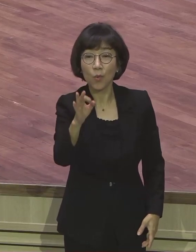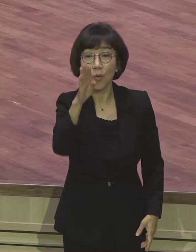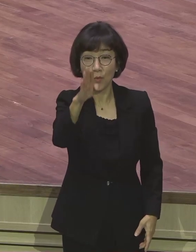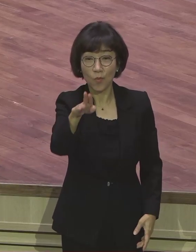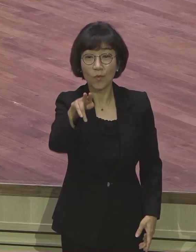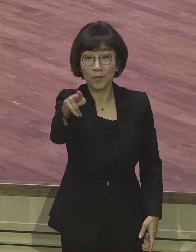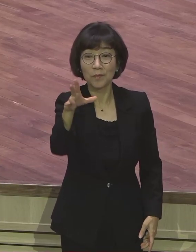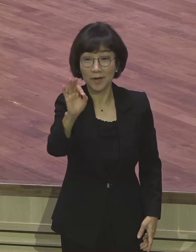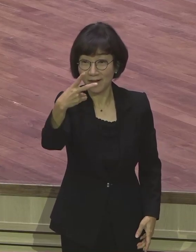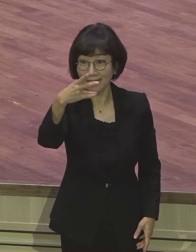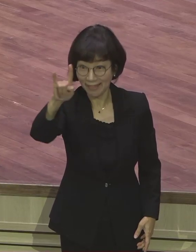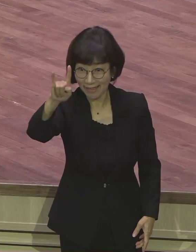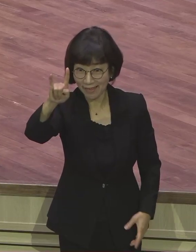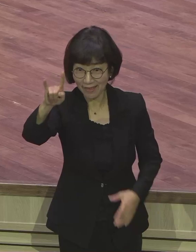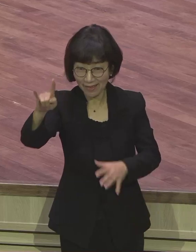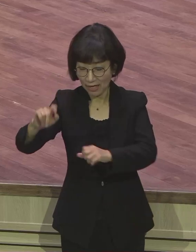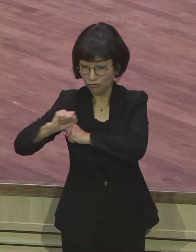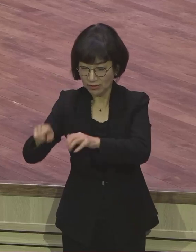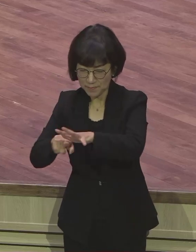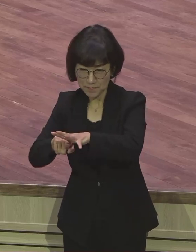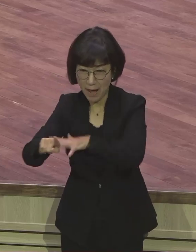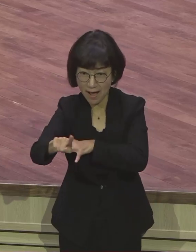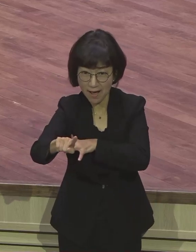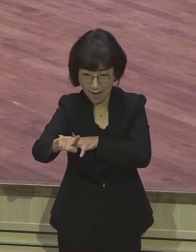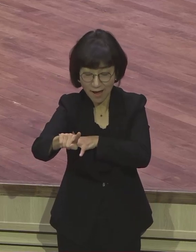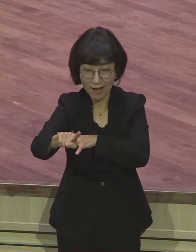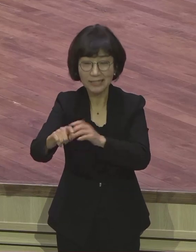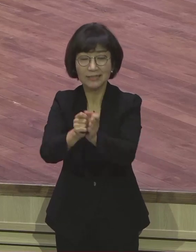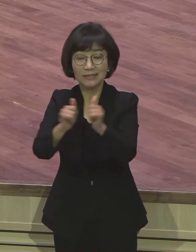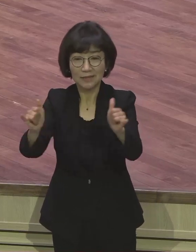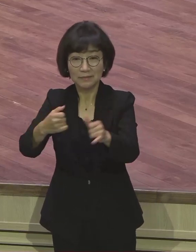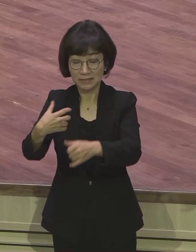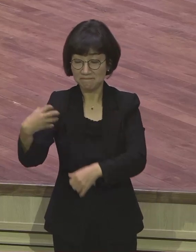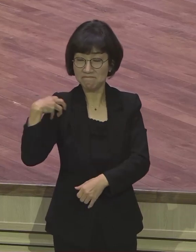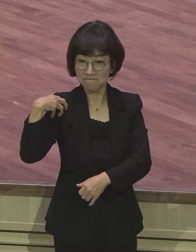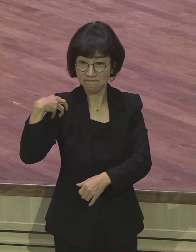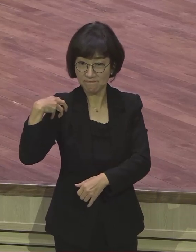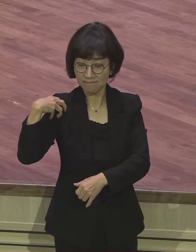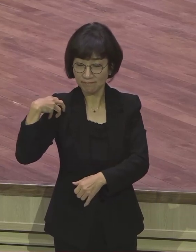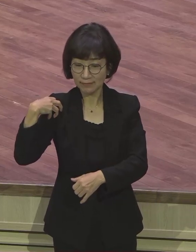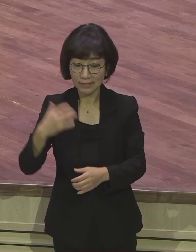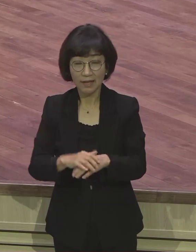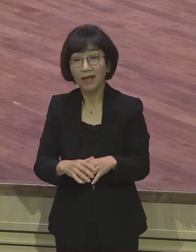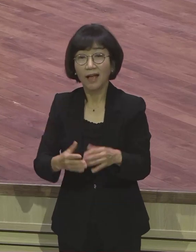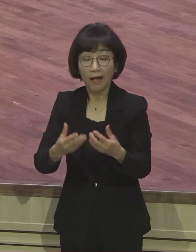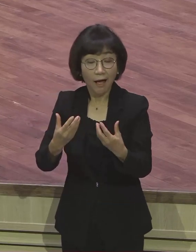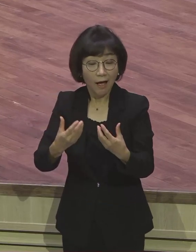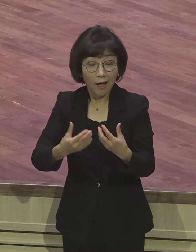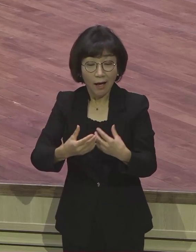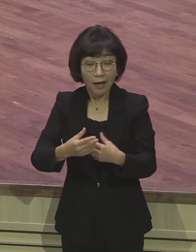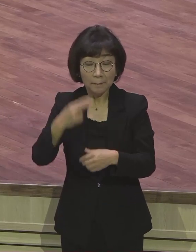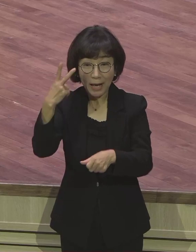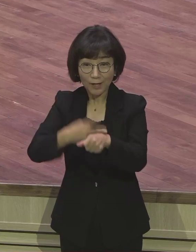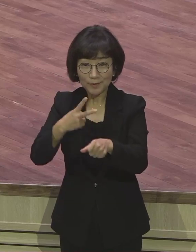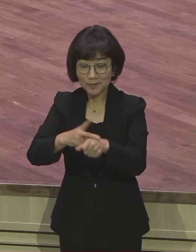사도 바울이 이 단어를 쓴 이유는 뭐냐. 아무리 강한 장애물이 우리 앞에 있다 할지라도 결코